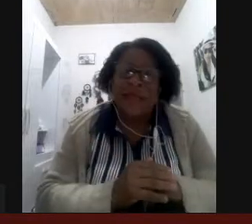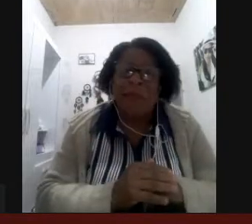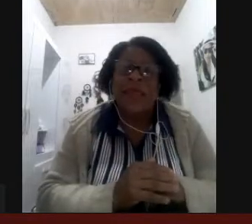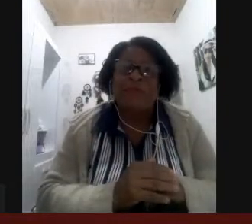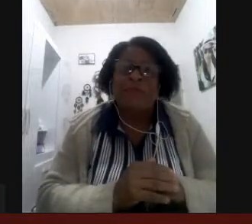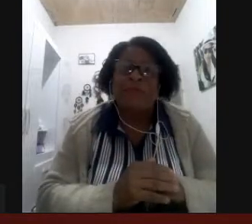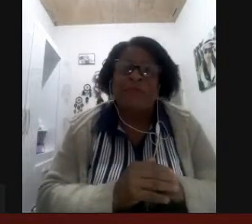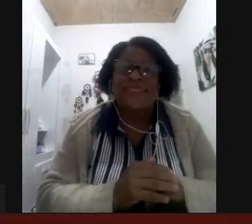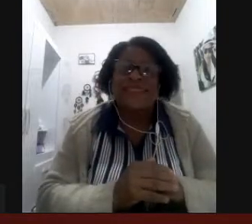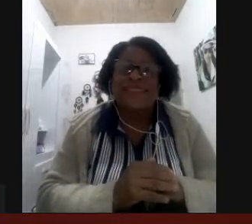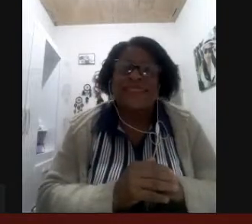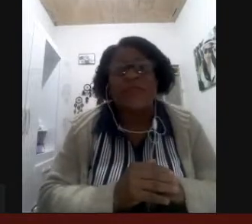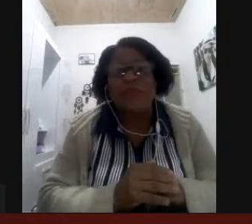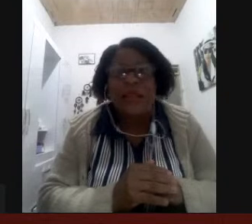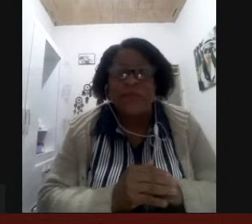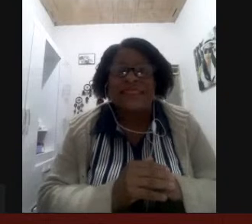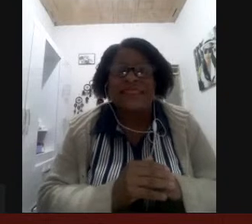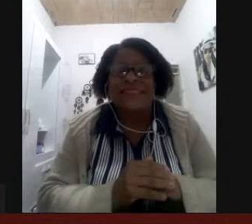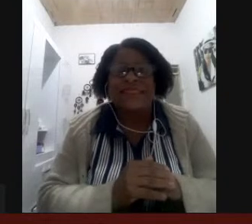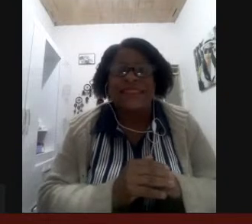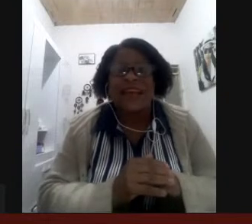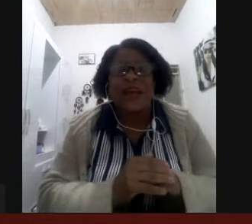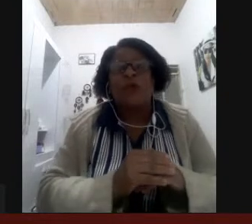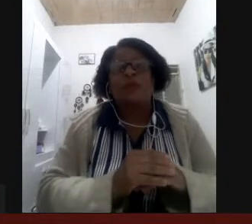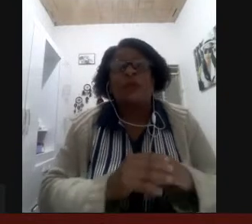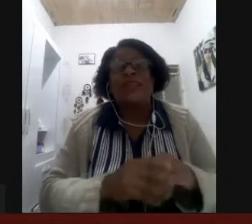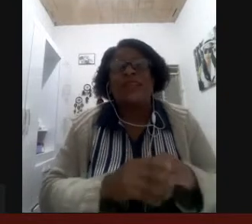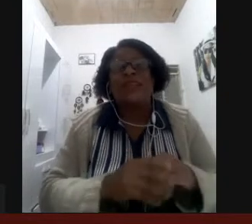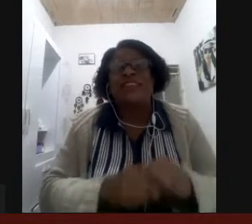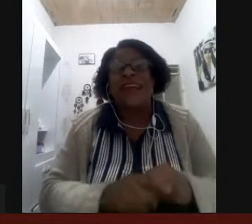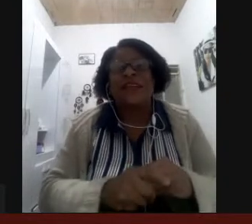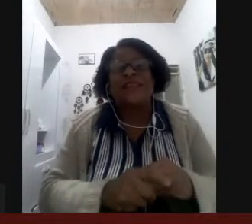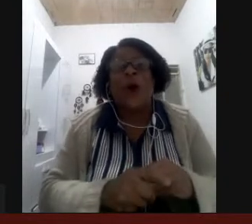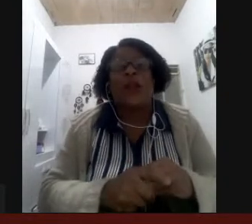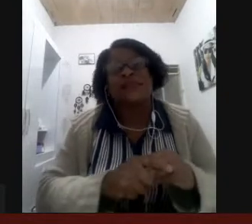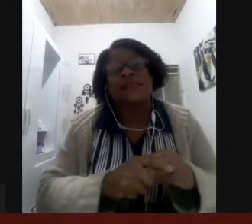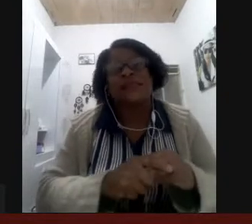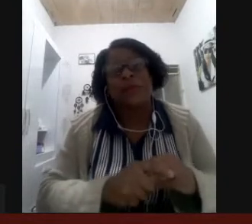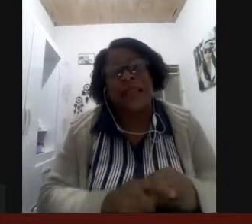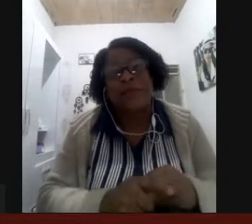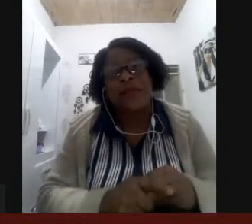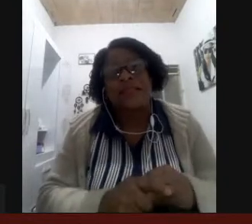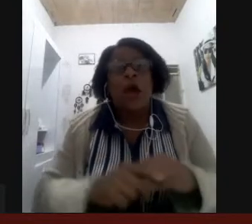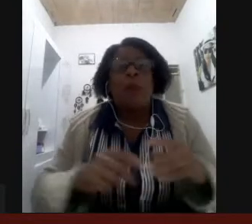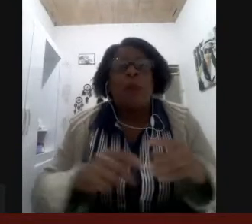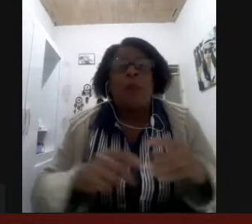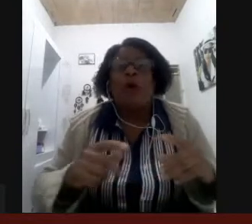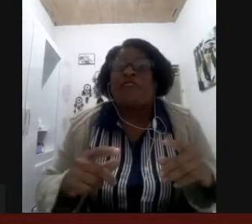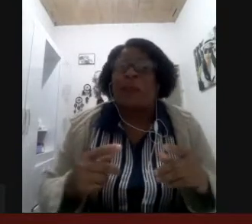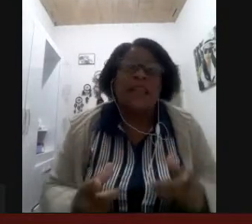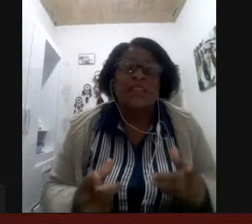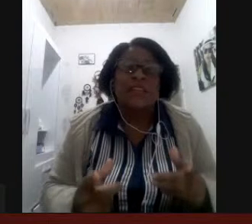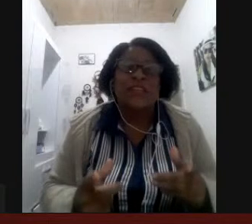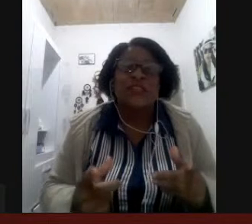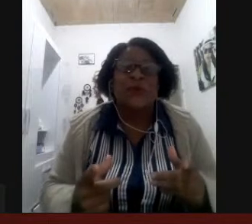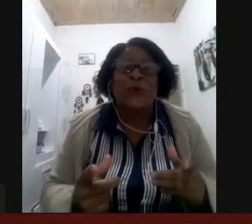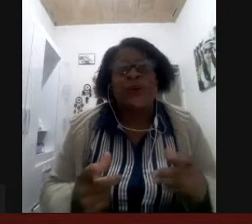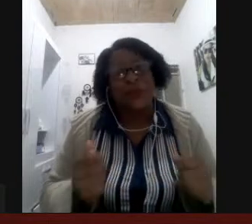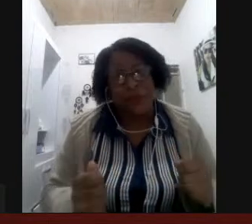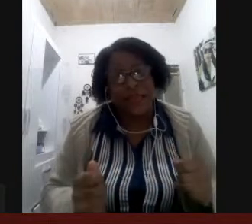Libras ele não sabe Libras o surdo ele chega na escola sem saber Libras porque família de surdo não sabe